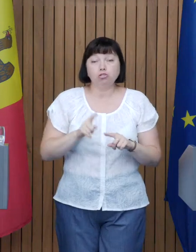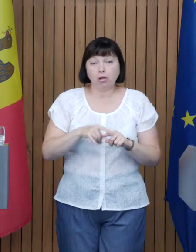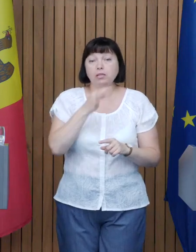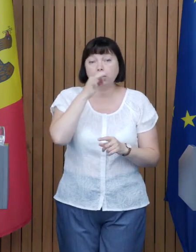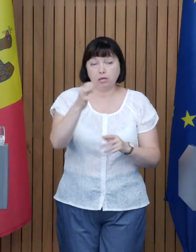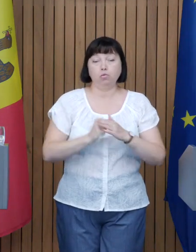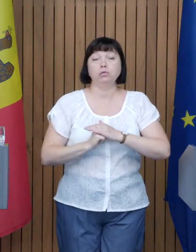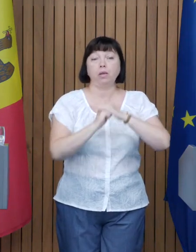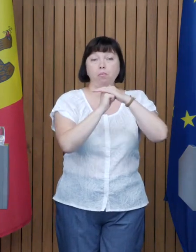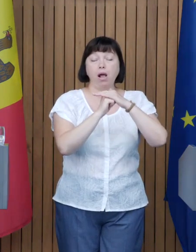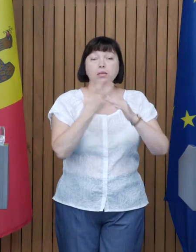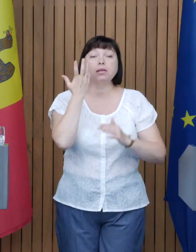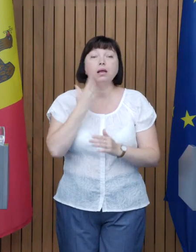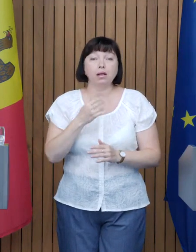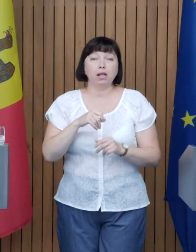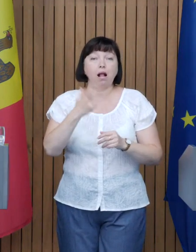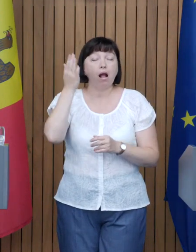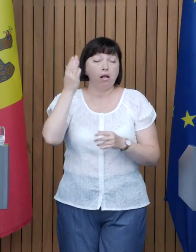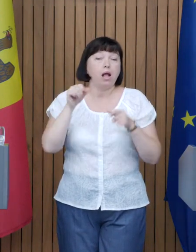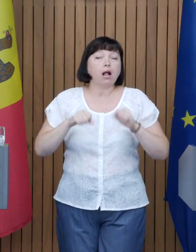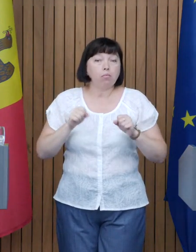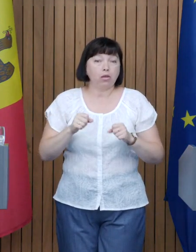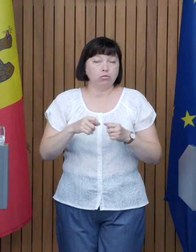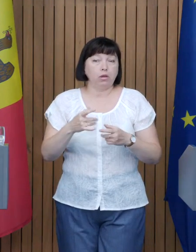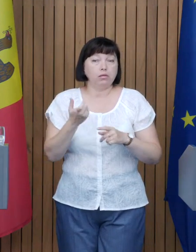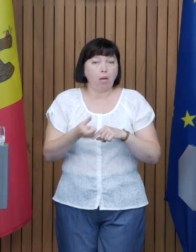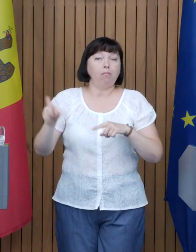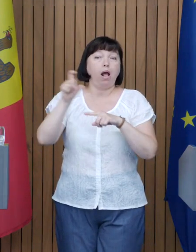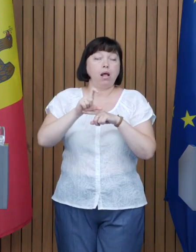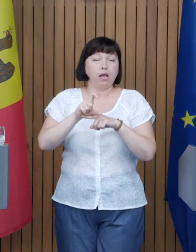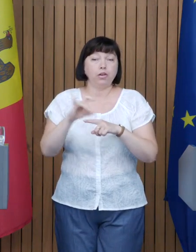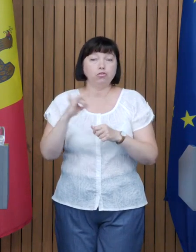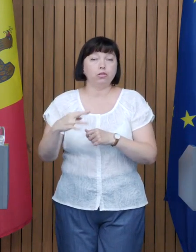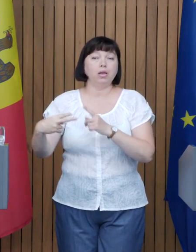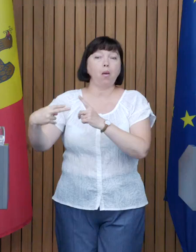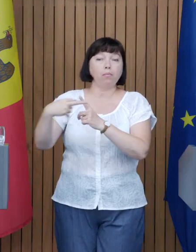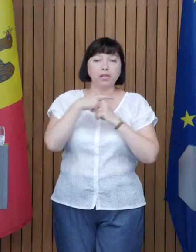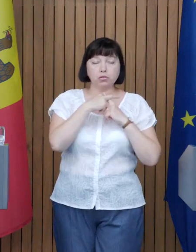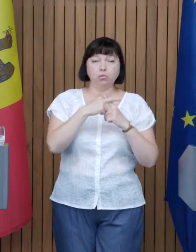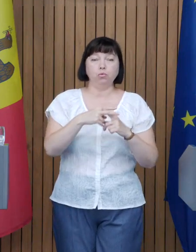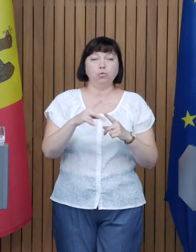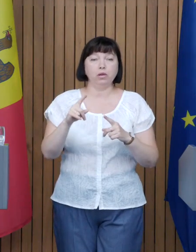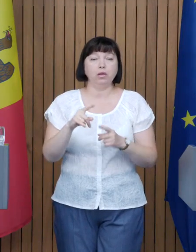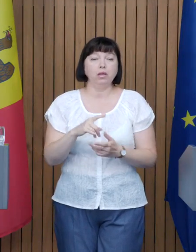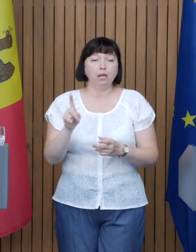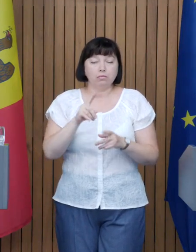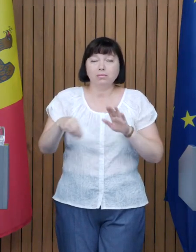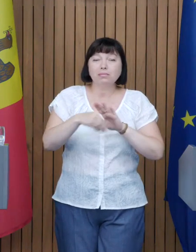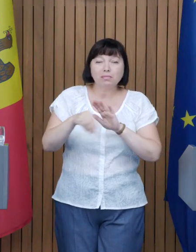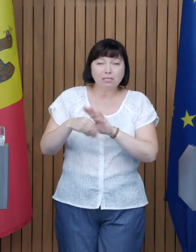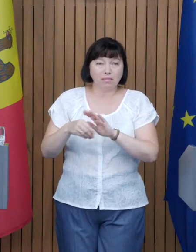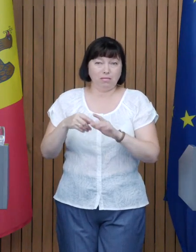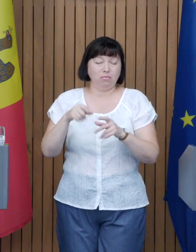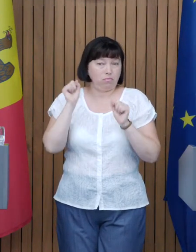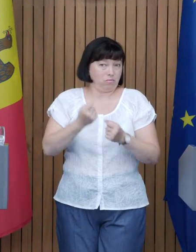răspuns de bază atunci când capacitatea este destul de limitată Presiunea, inclusiv ispita de a primi limită, este destul